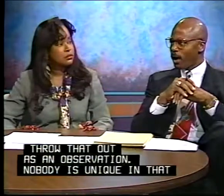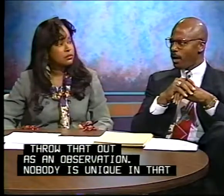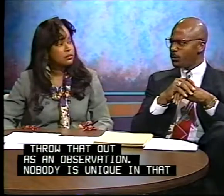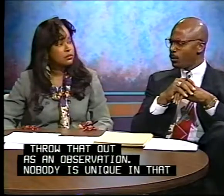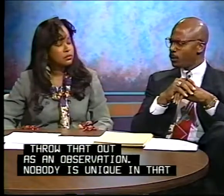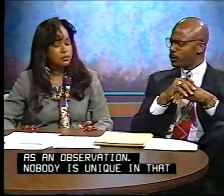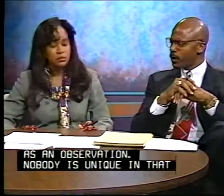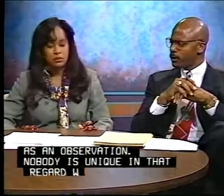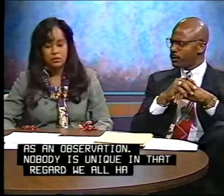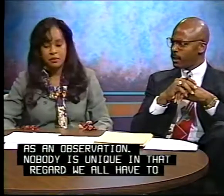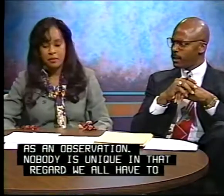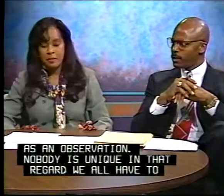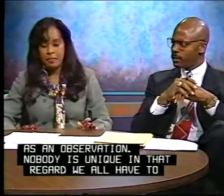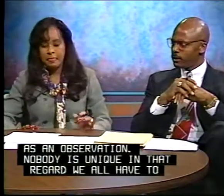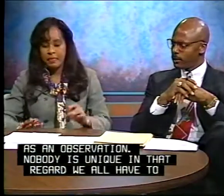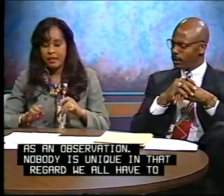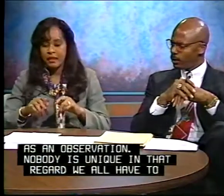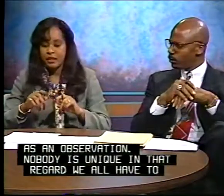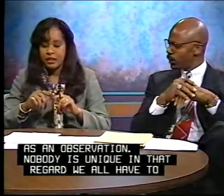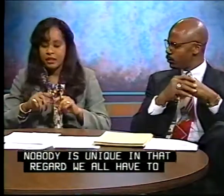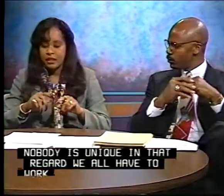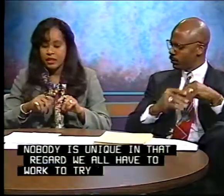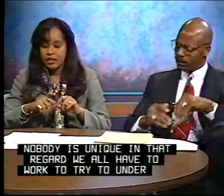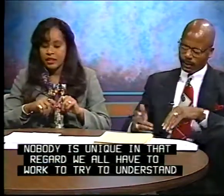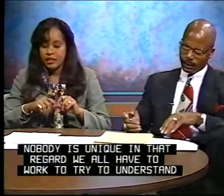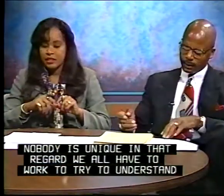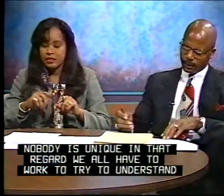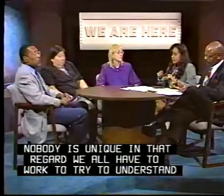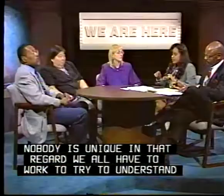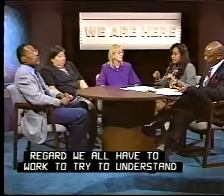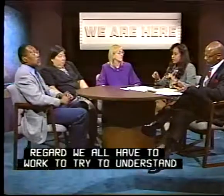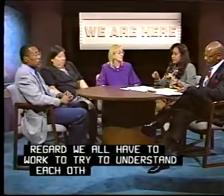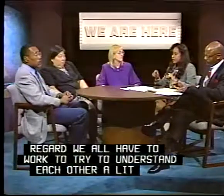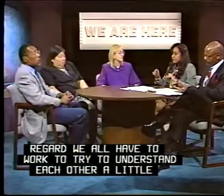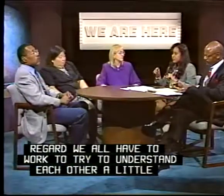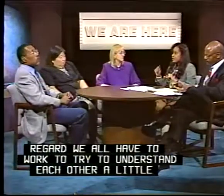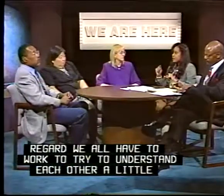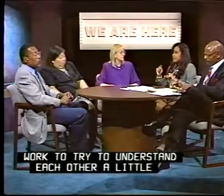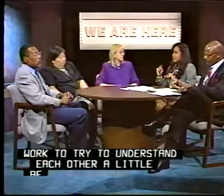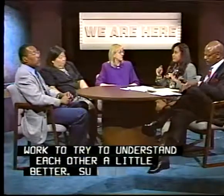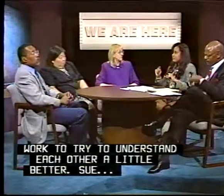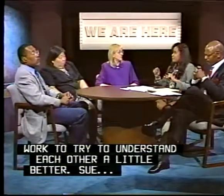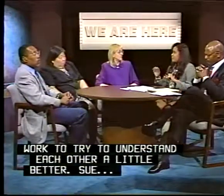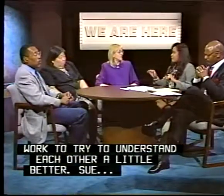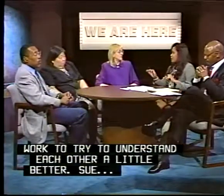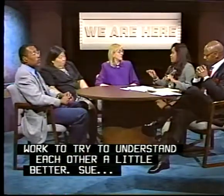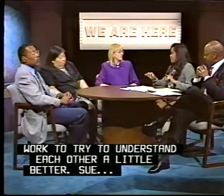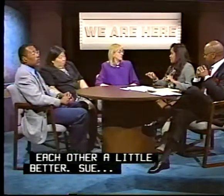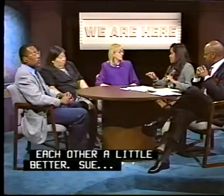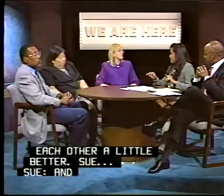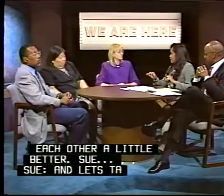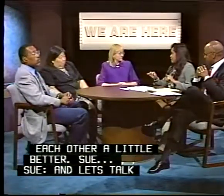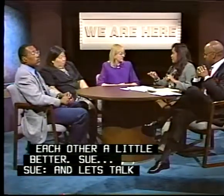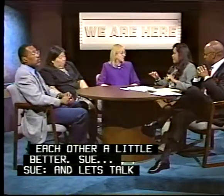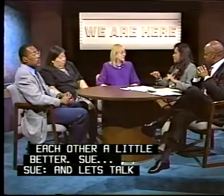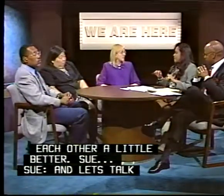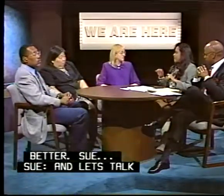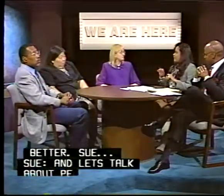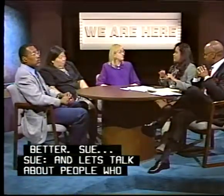have to work to try to understand each other a little better. And let's talk about people who might be watching the program and